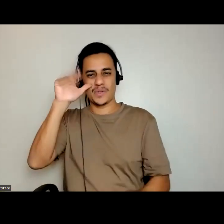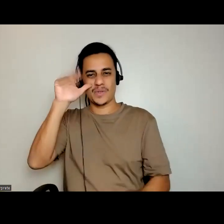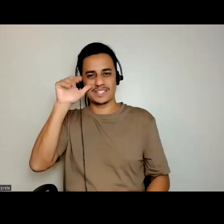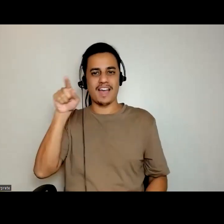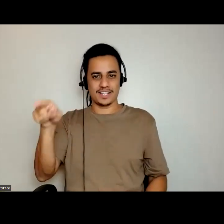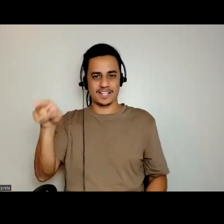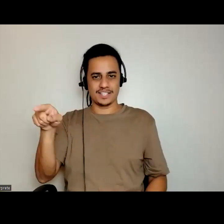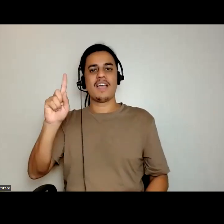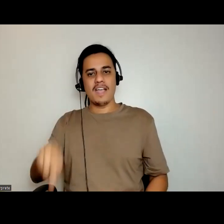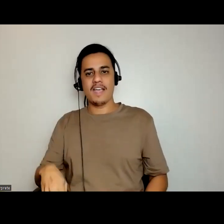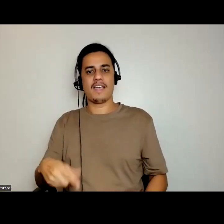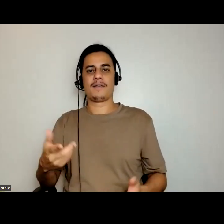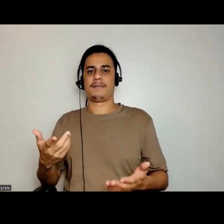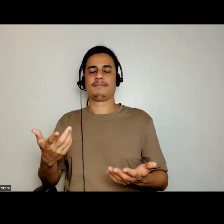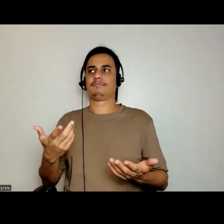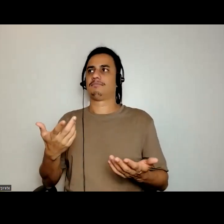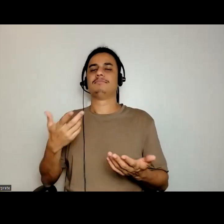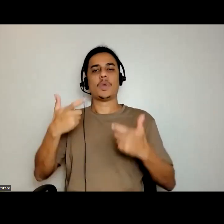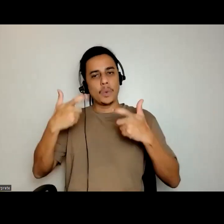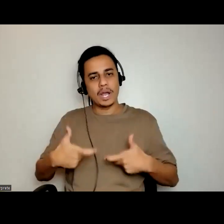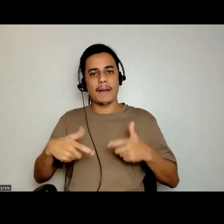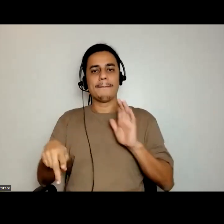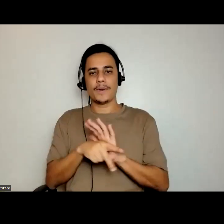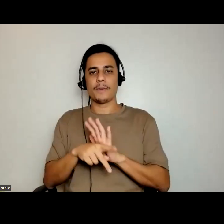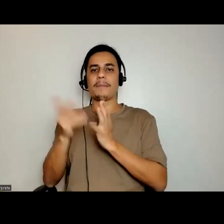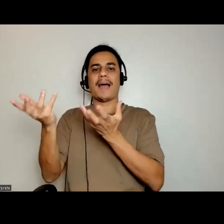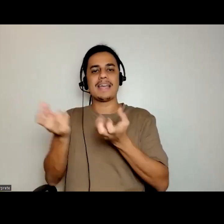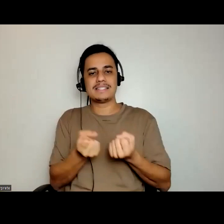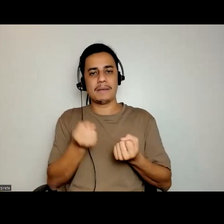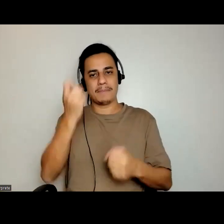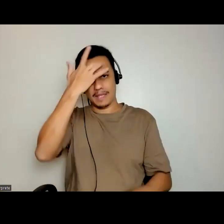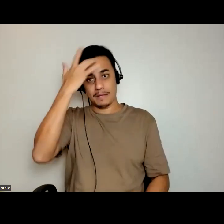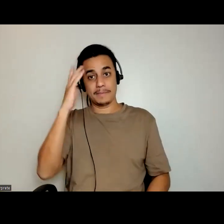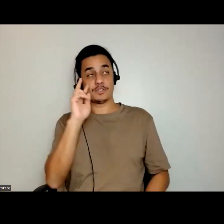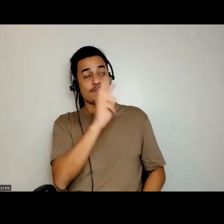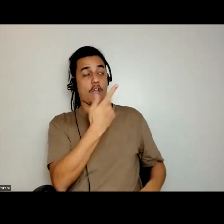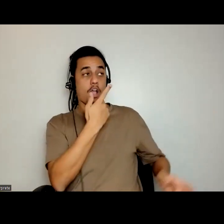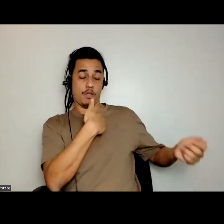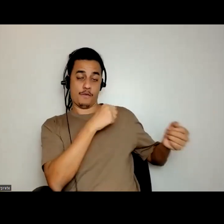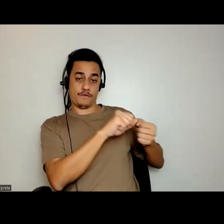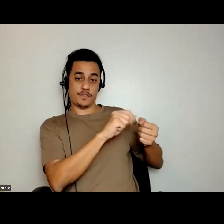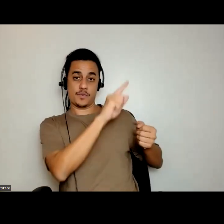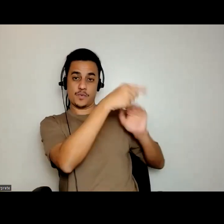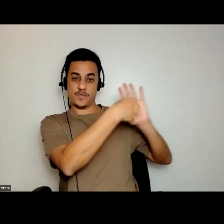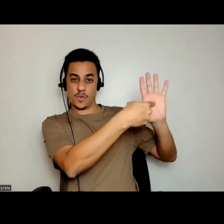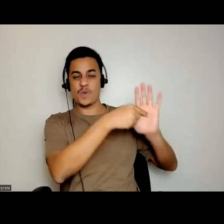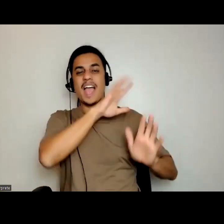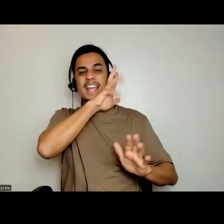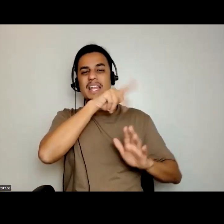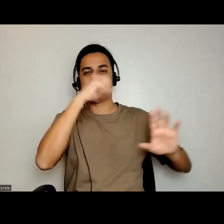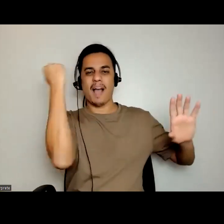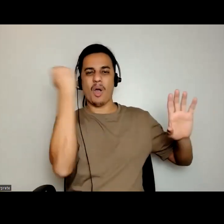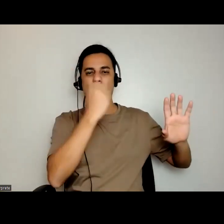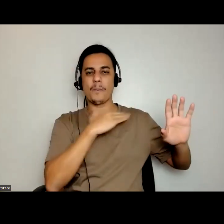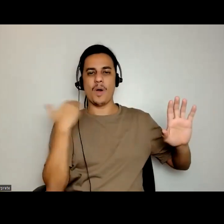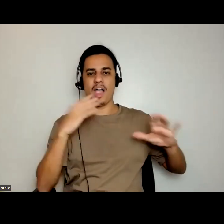lugares próprios específicos para isso, para você receber pessoas e mostrar, olha, fui ali, animais entalhados, objetos de culto